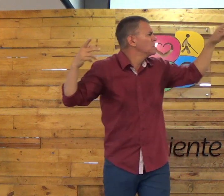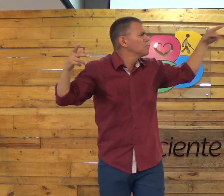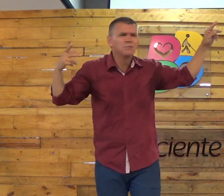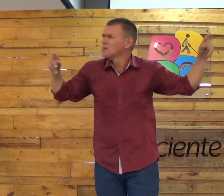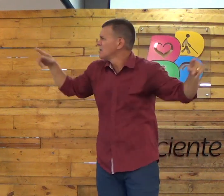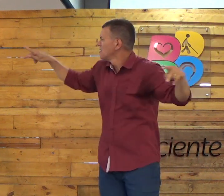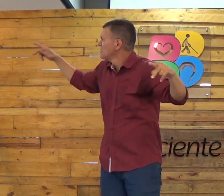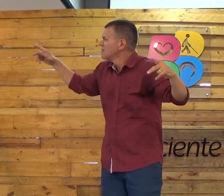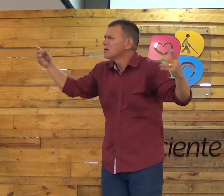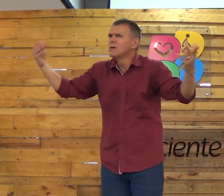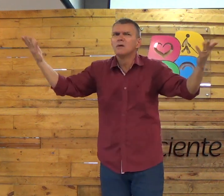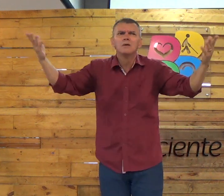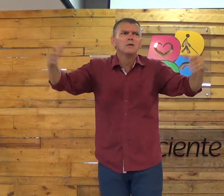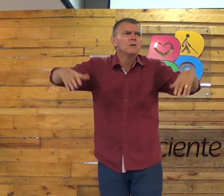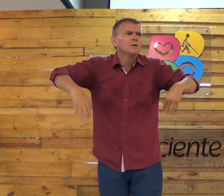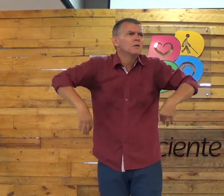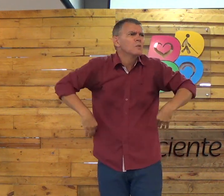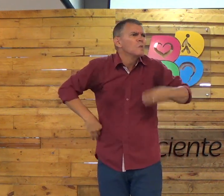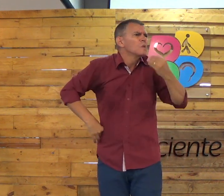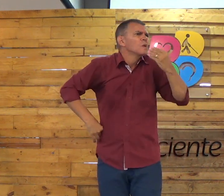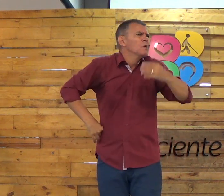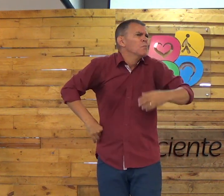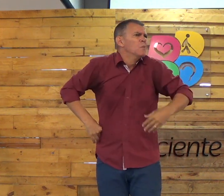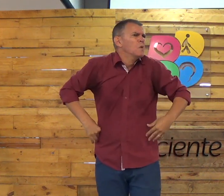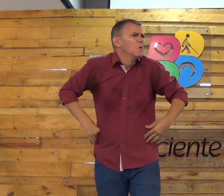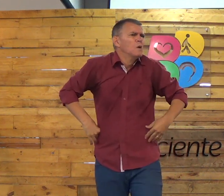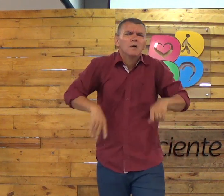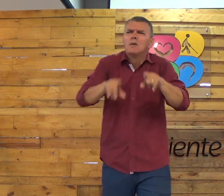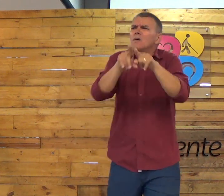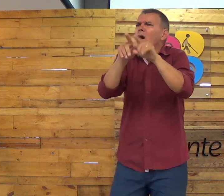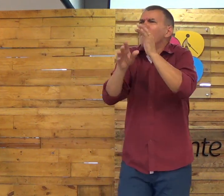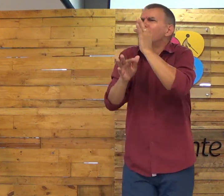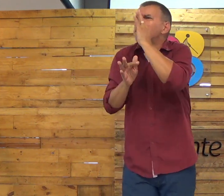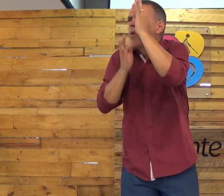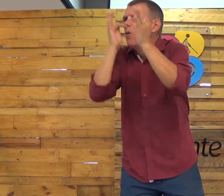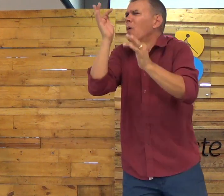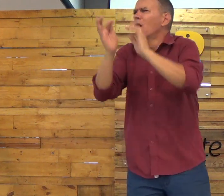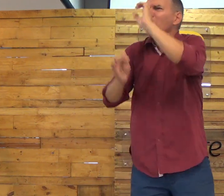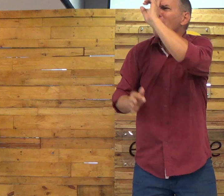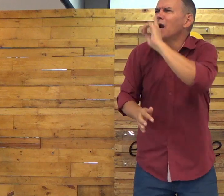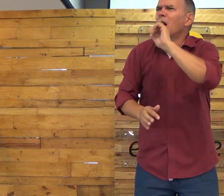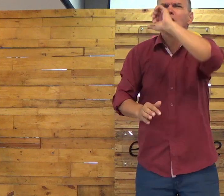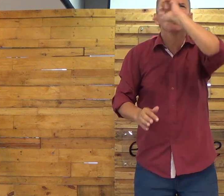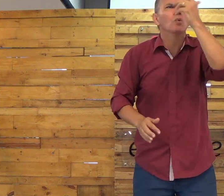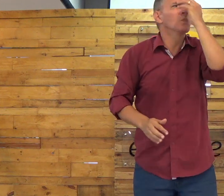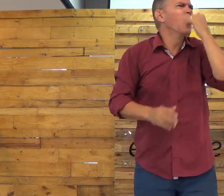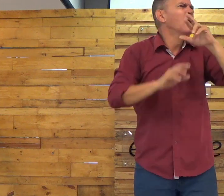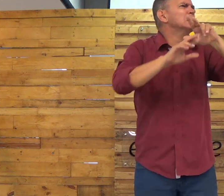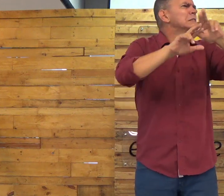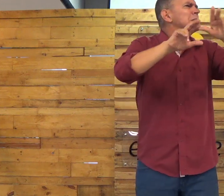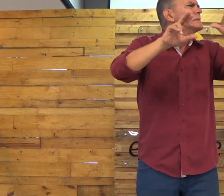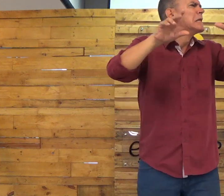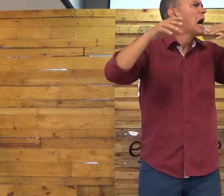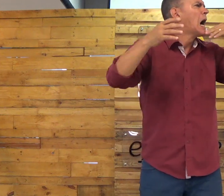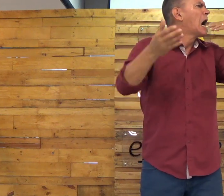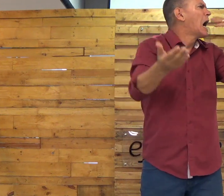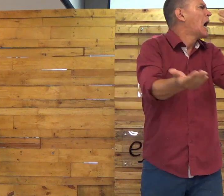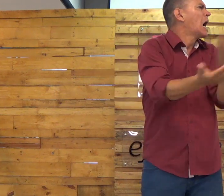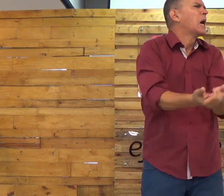Como que você acha que elas ficam coloridas desse jeito? É, isso é natural. Que nem as flores, né? São de